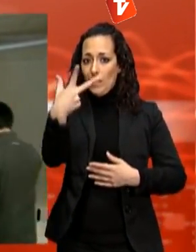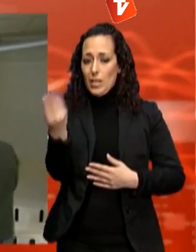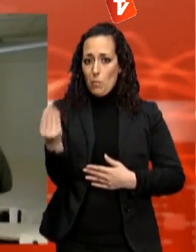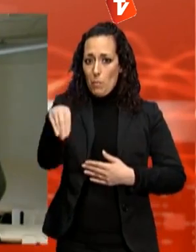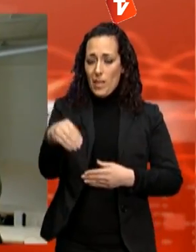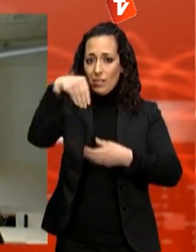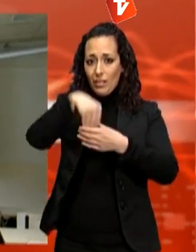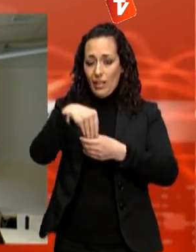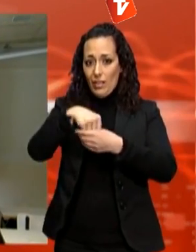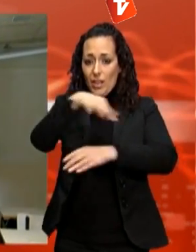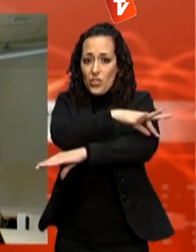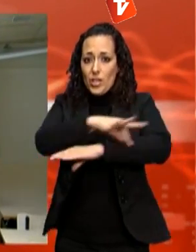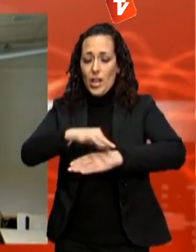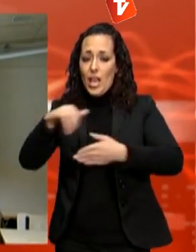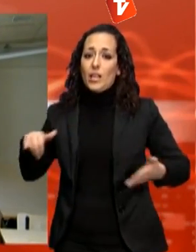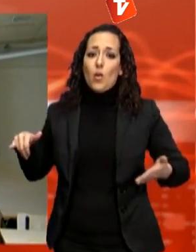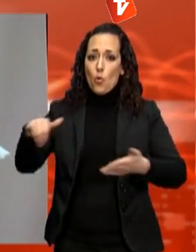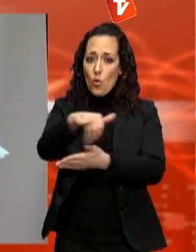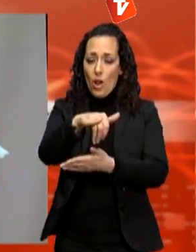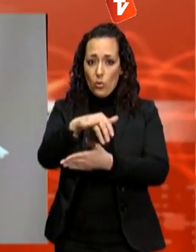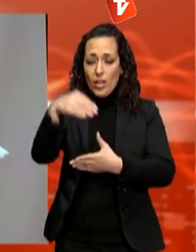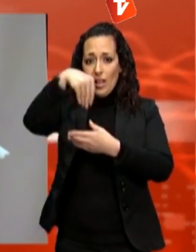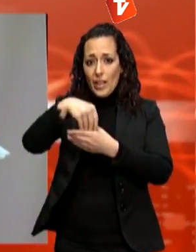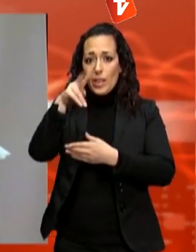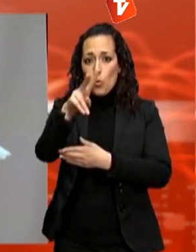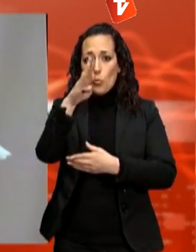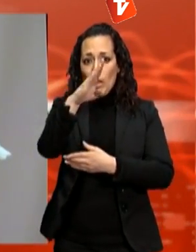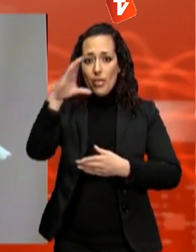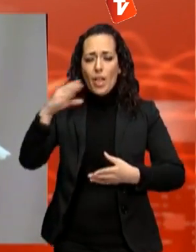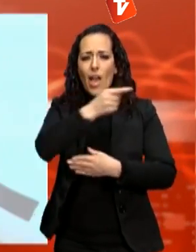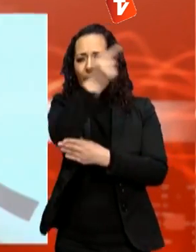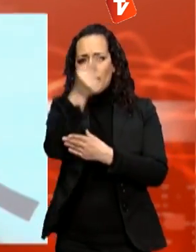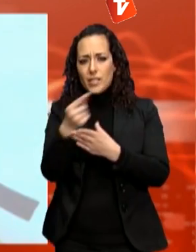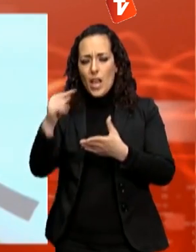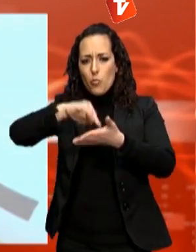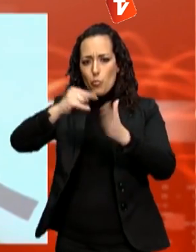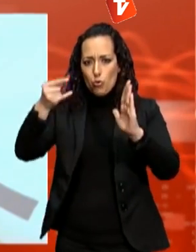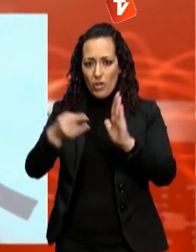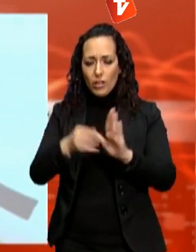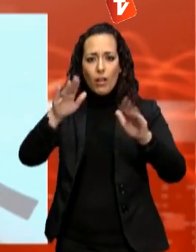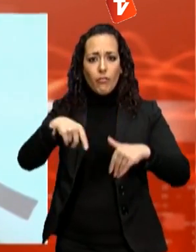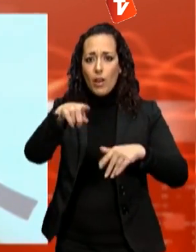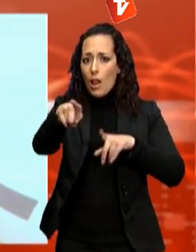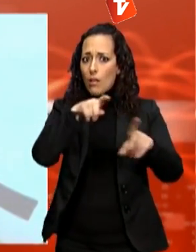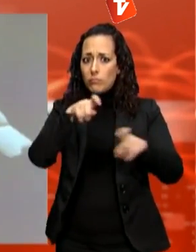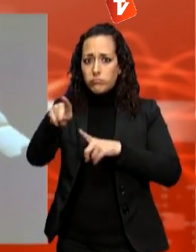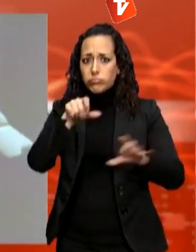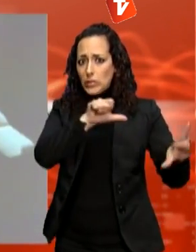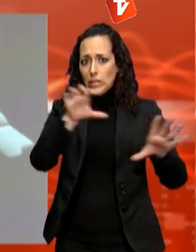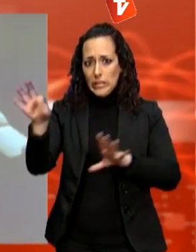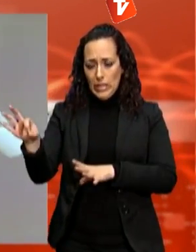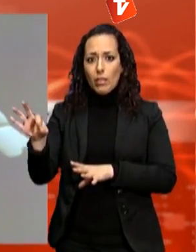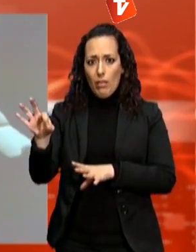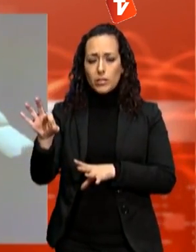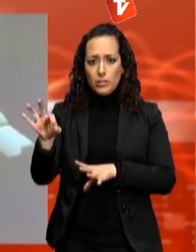han fet un projecte d'explotació d'una aeronau per trajectes entre ciutats costaneres seleccionat entre 600 idees de negoci per a l